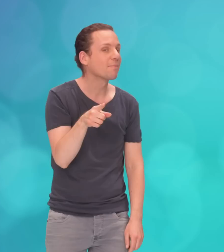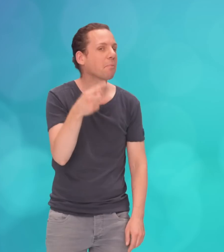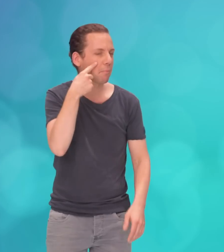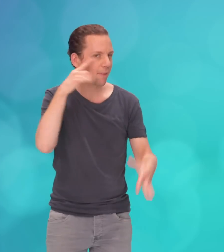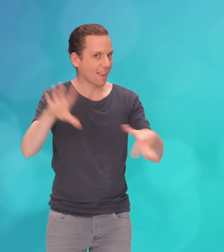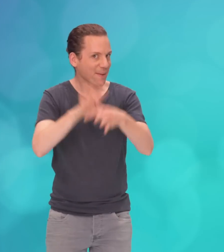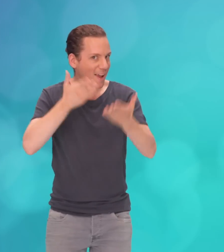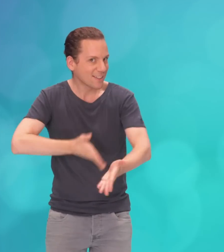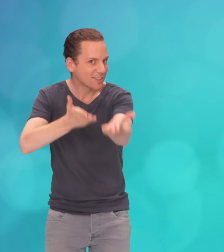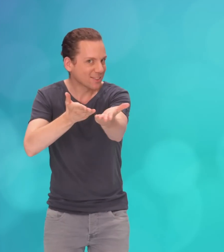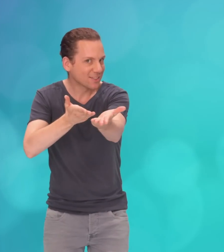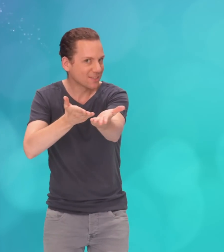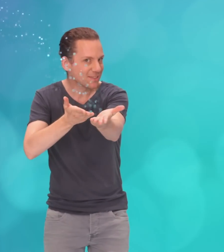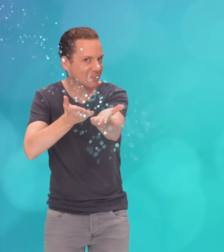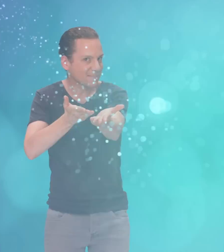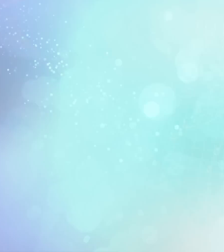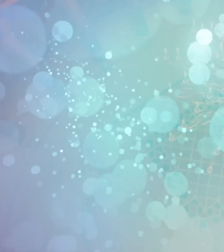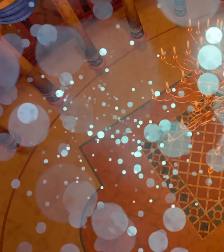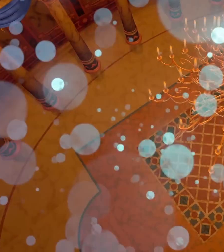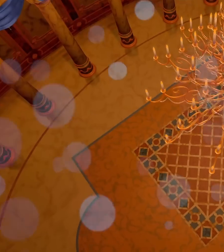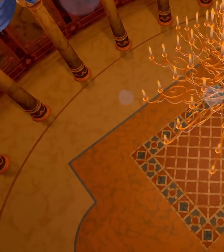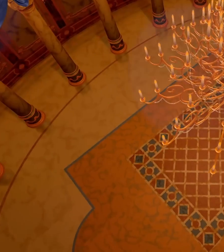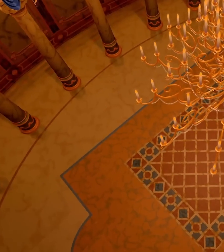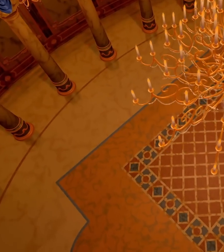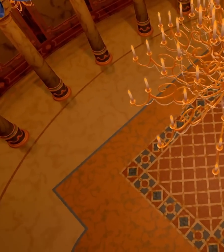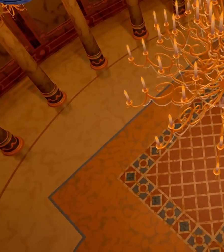On regarde la réponse tout de suite en image. ...